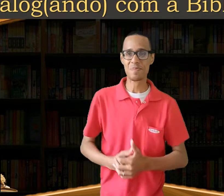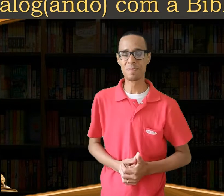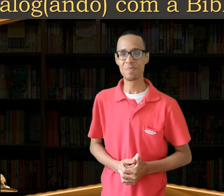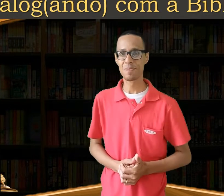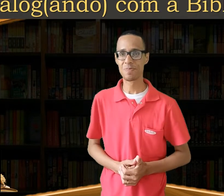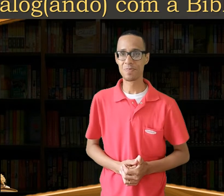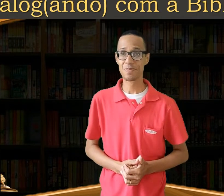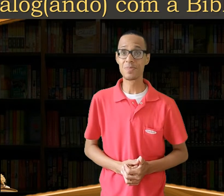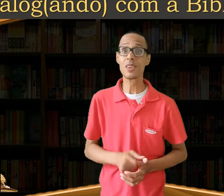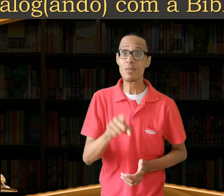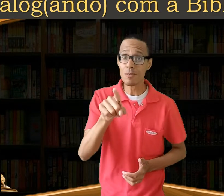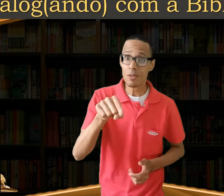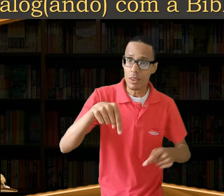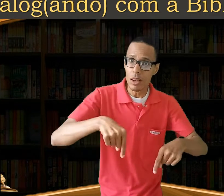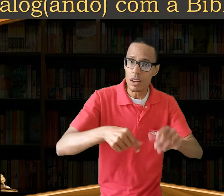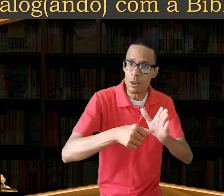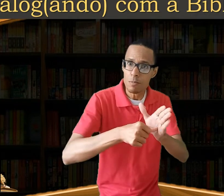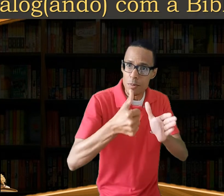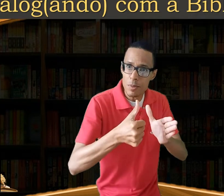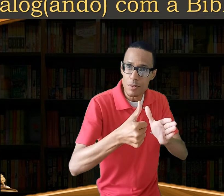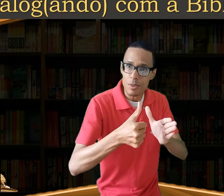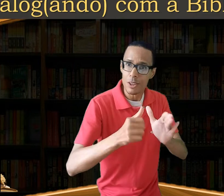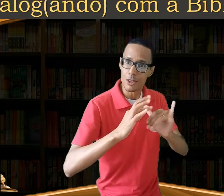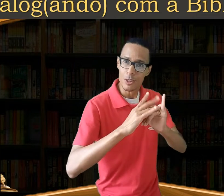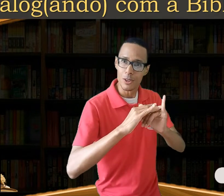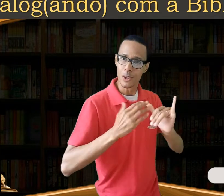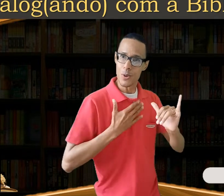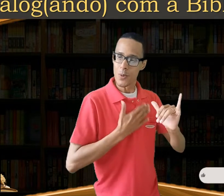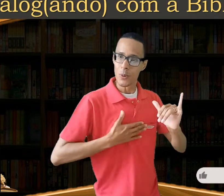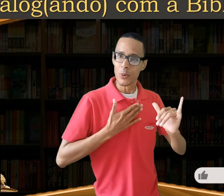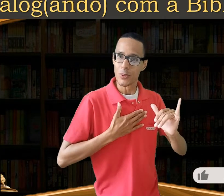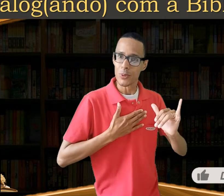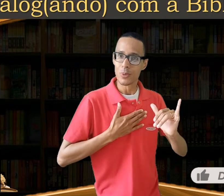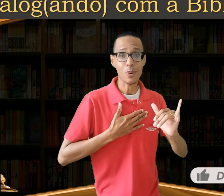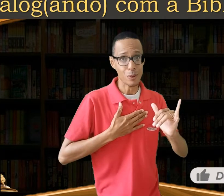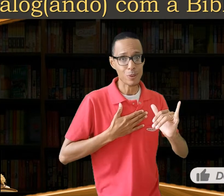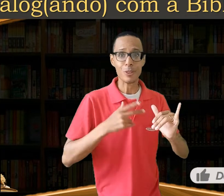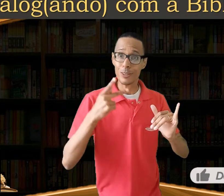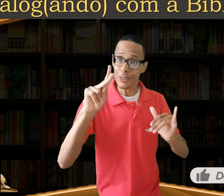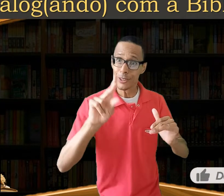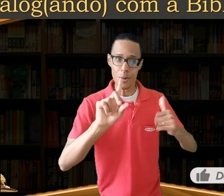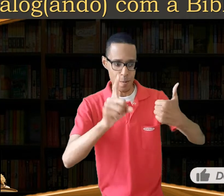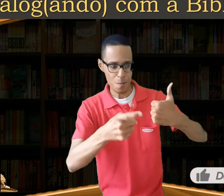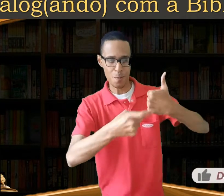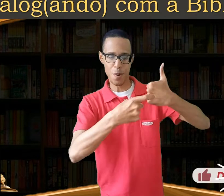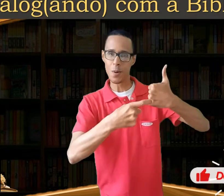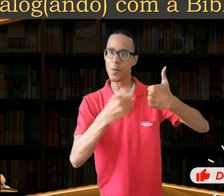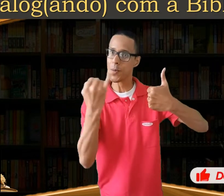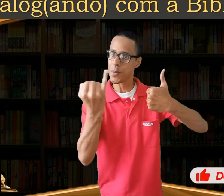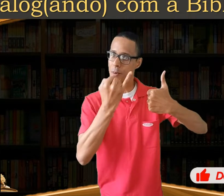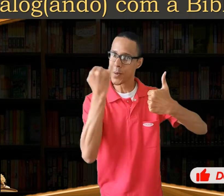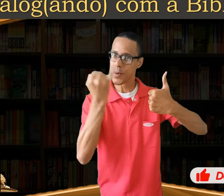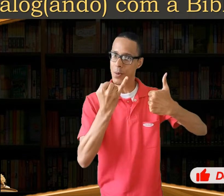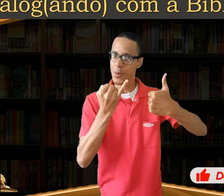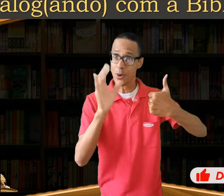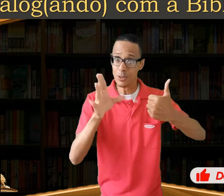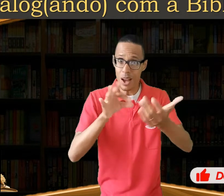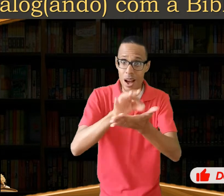está chegando agora no canal e gostou do projeto, deixe logo o seu like e se ainda não fez, clique